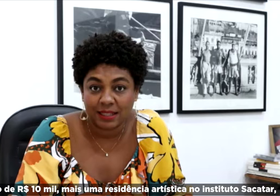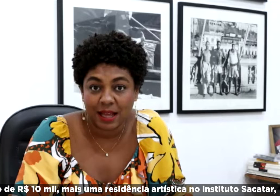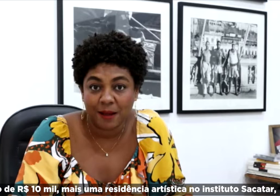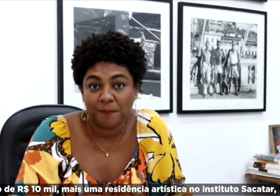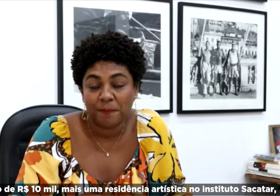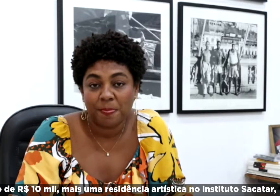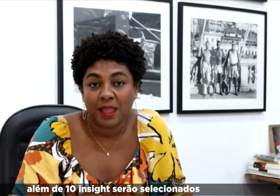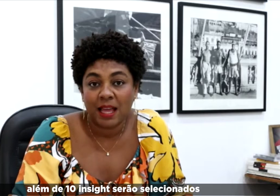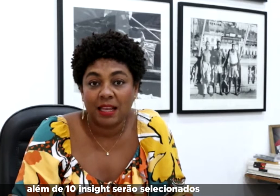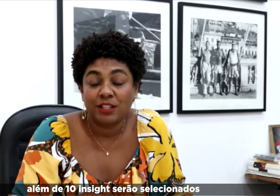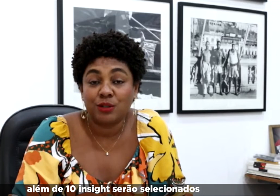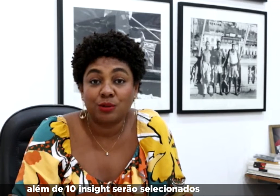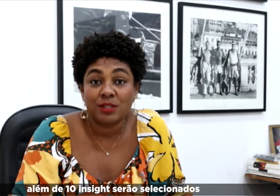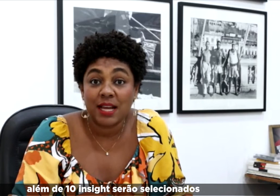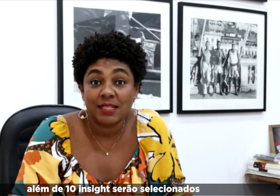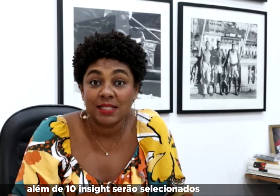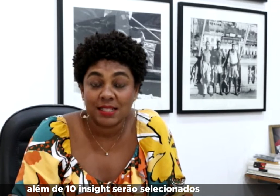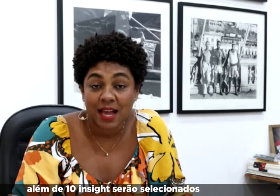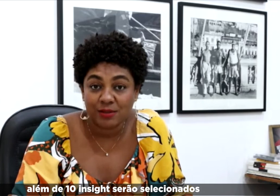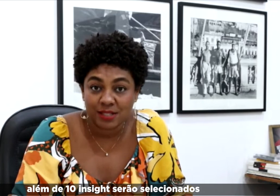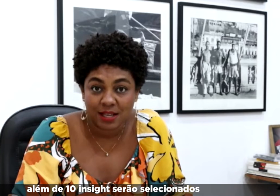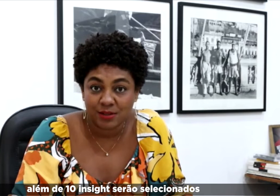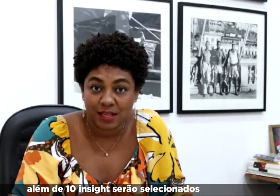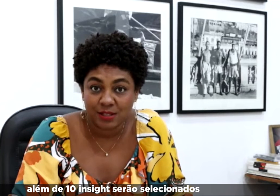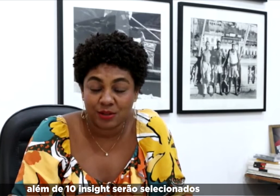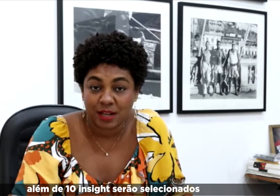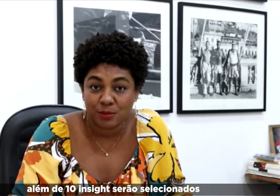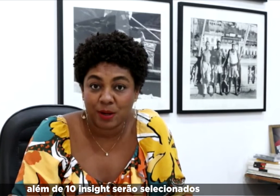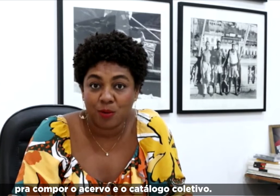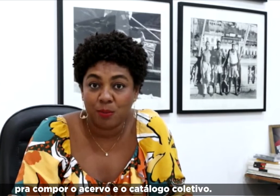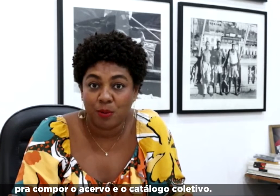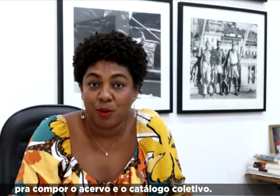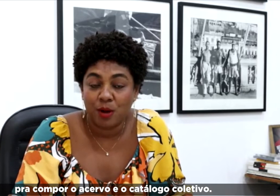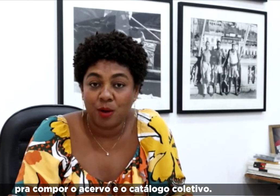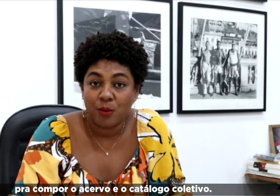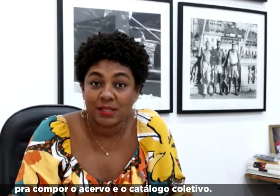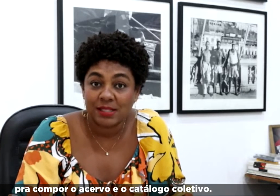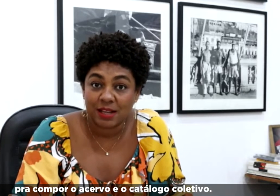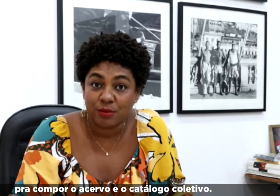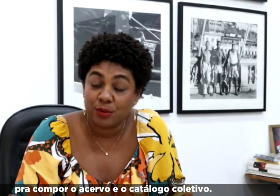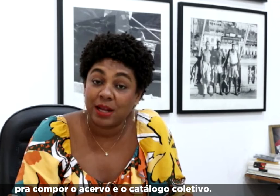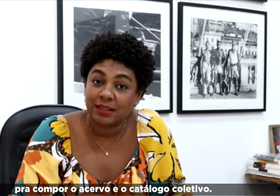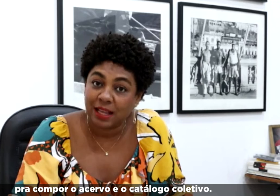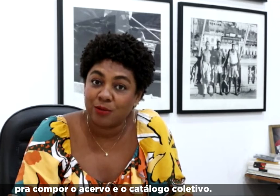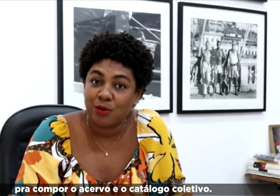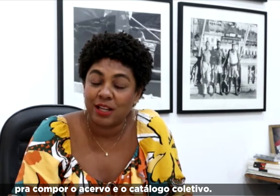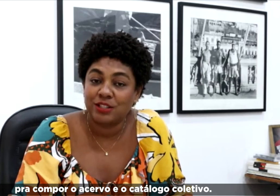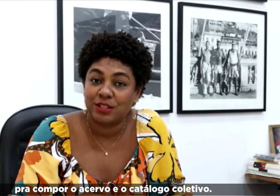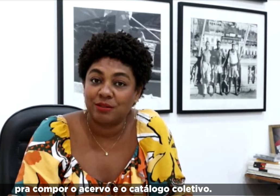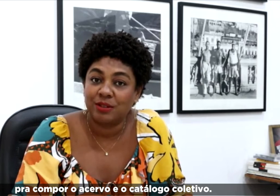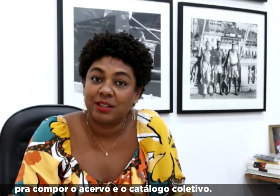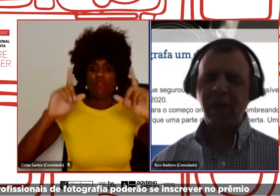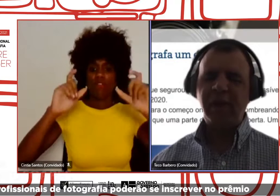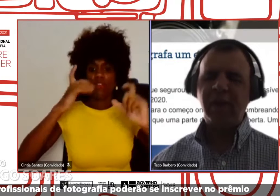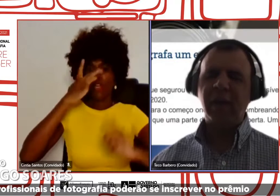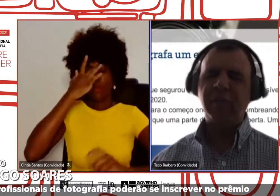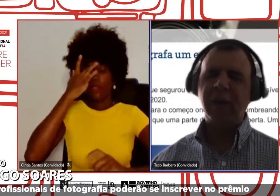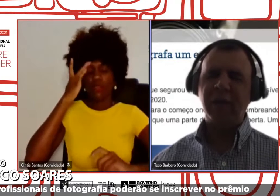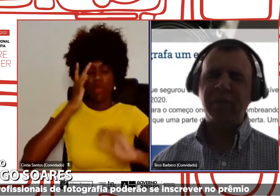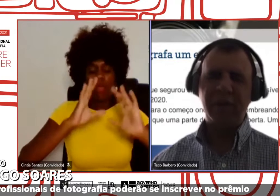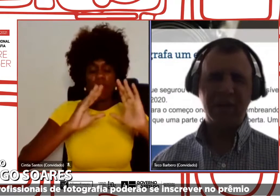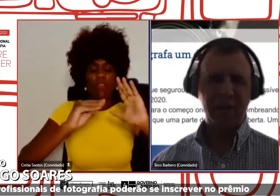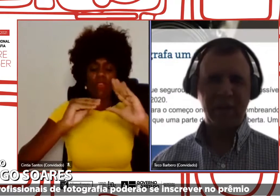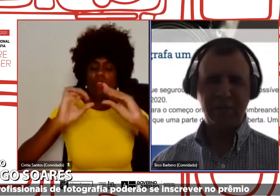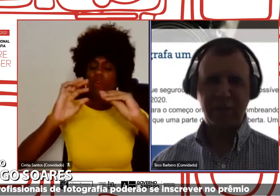Instituto de Sacatá, além de outros 10 ensaios que serão selecionados para compor o acervo e o catálogo coletivo. Os